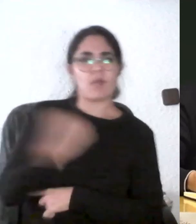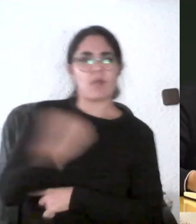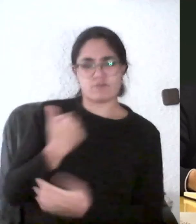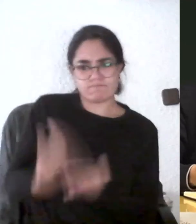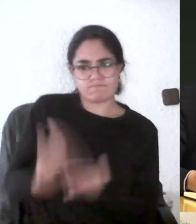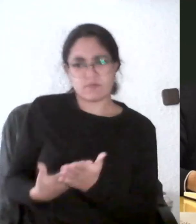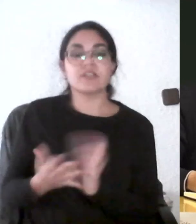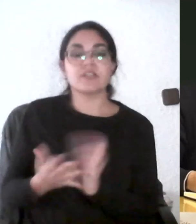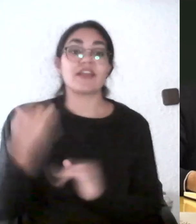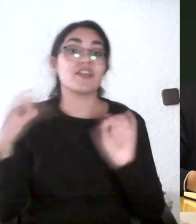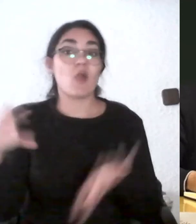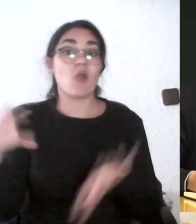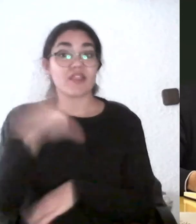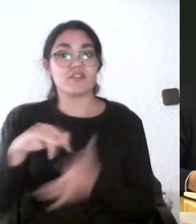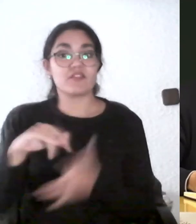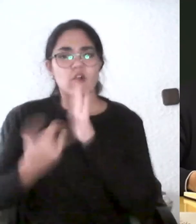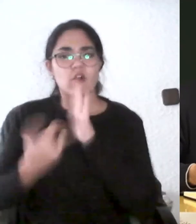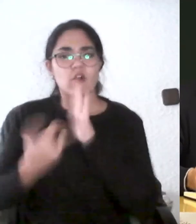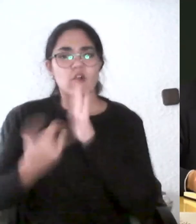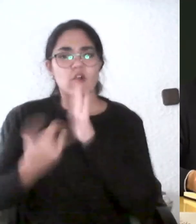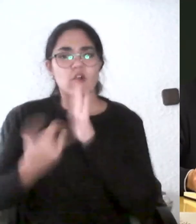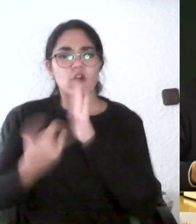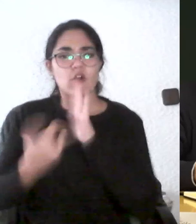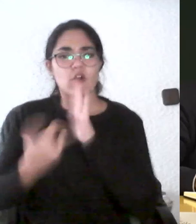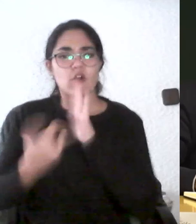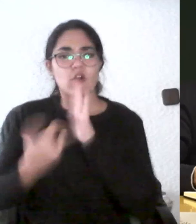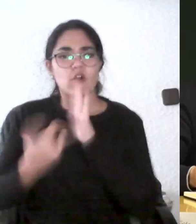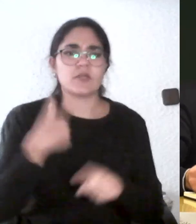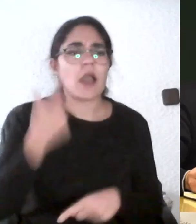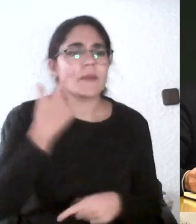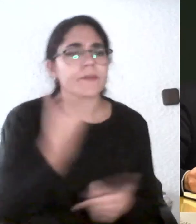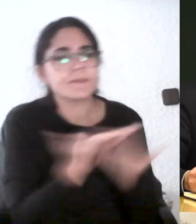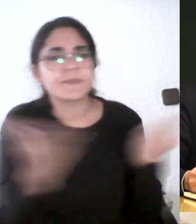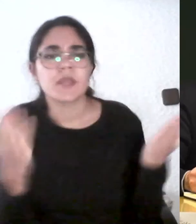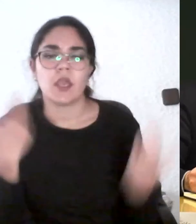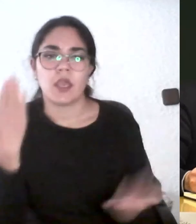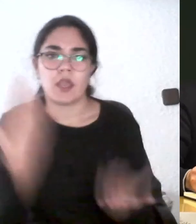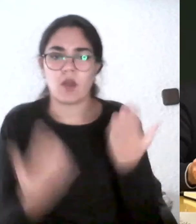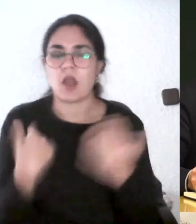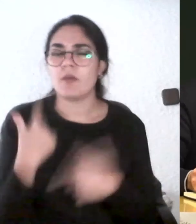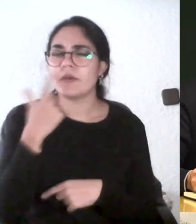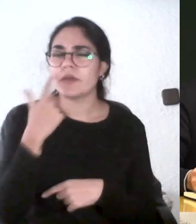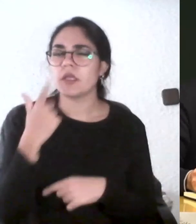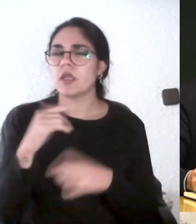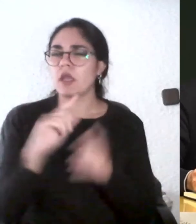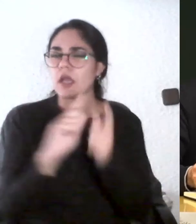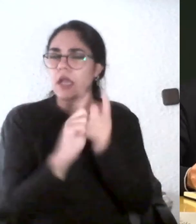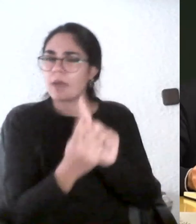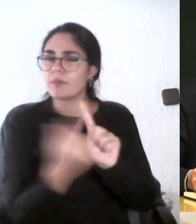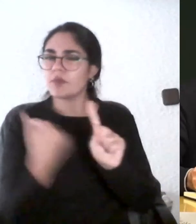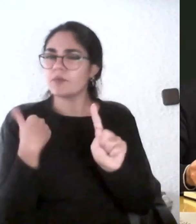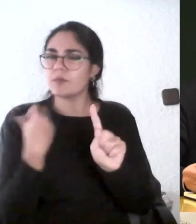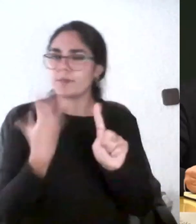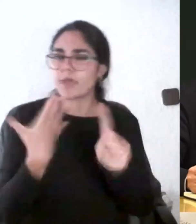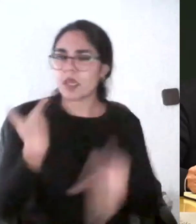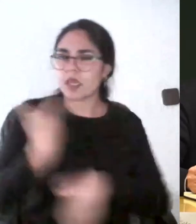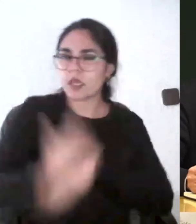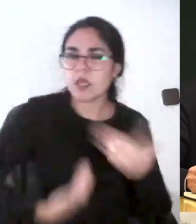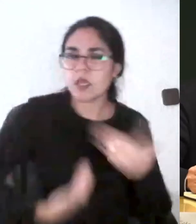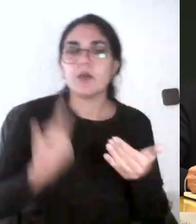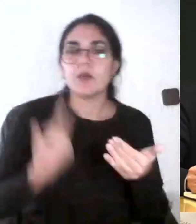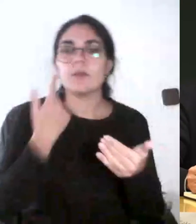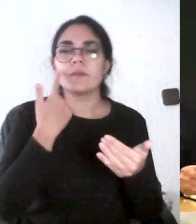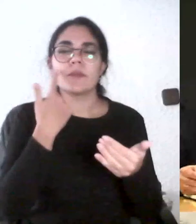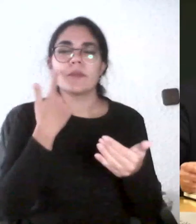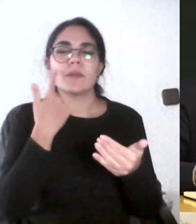científico a la hora de evaluar qué bien o qué mal han ido esos cambios en función también de una variable y